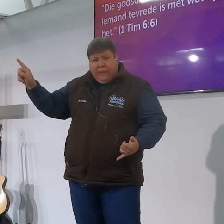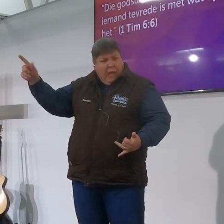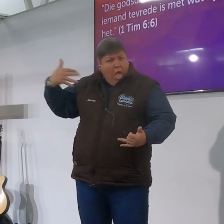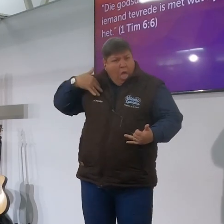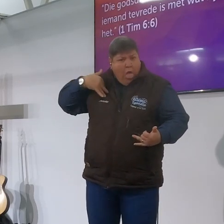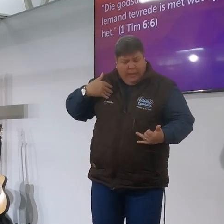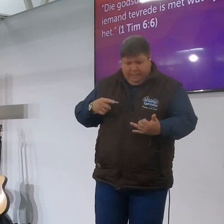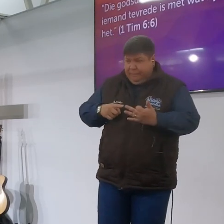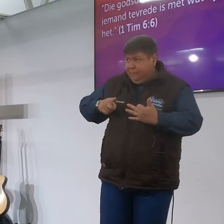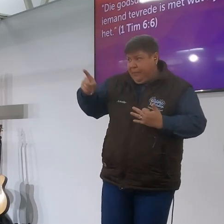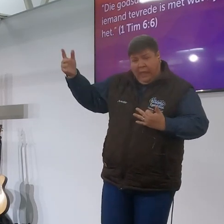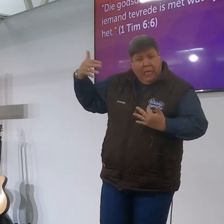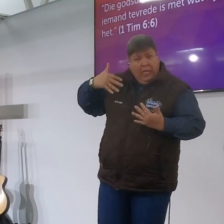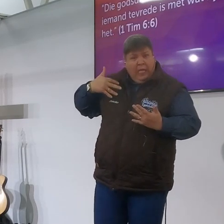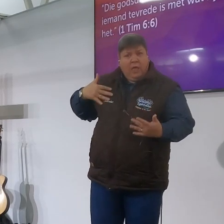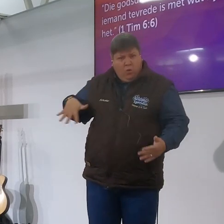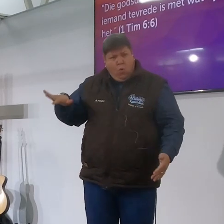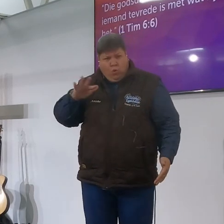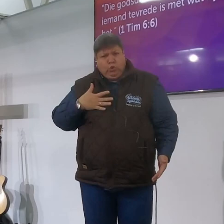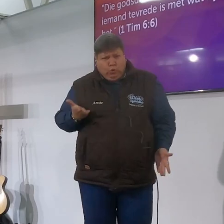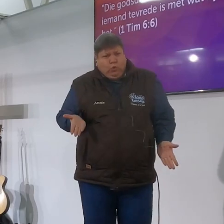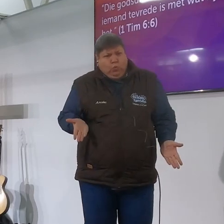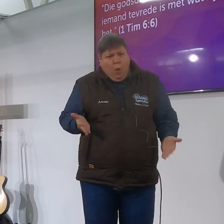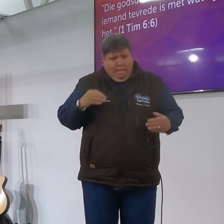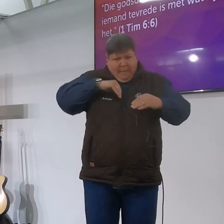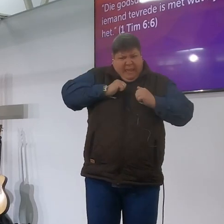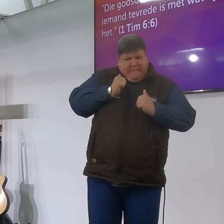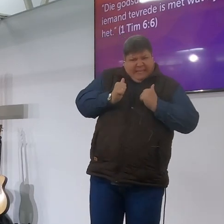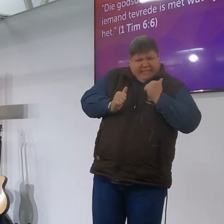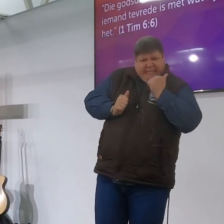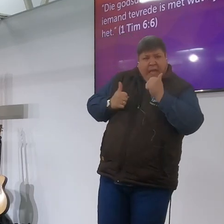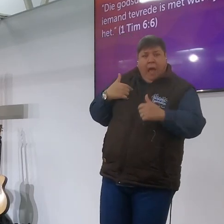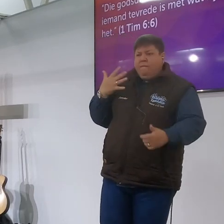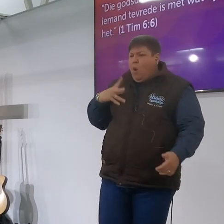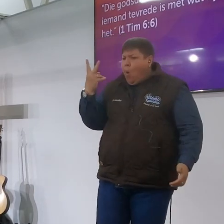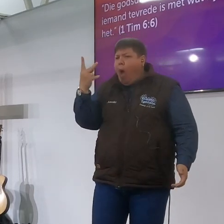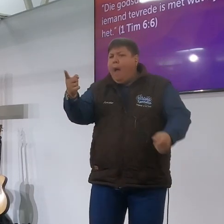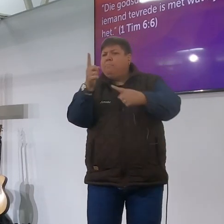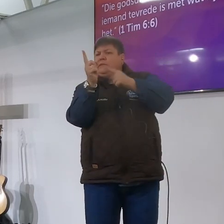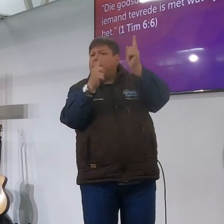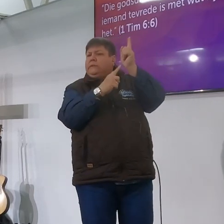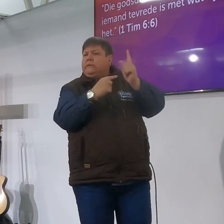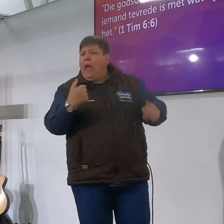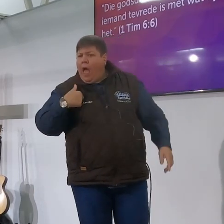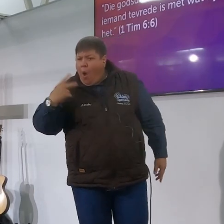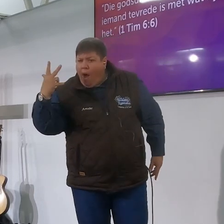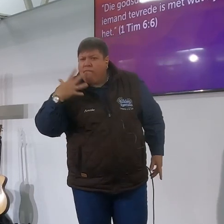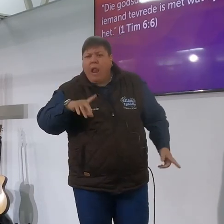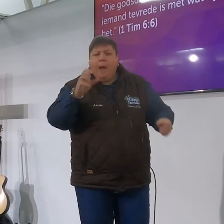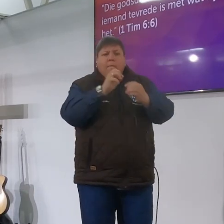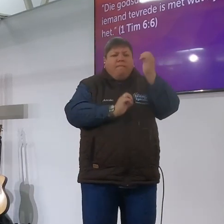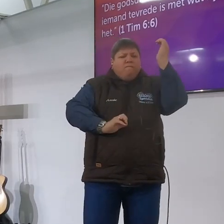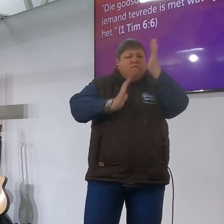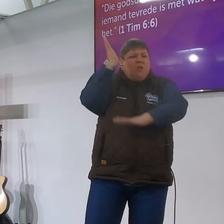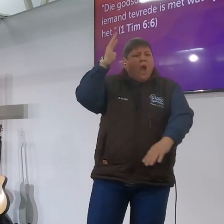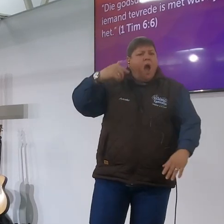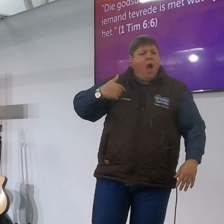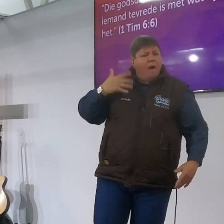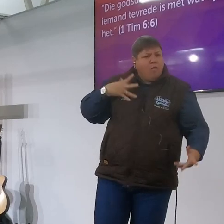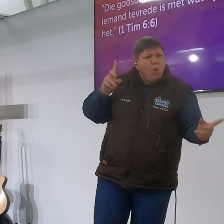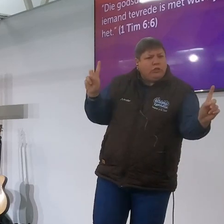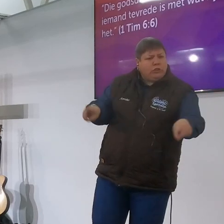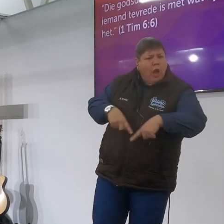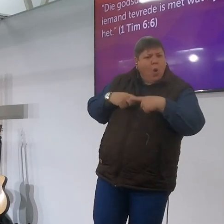jy weet as ek ook maar net in daai bier kon bly weet as ek maar net daai kar kon ry as ek maar net daai opvoeding kon gehaad het as ek net een beter